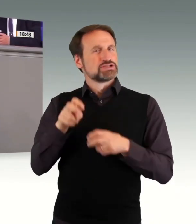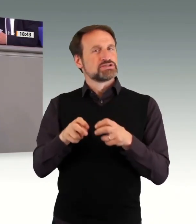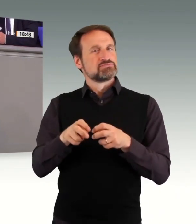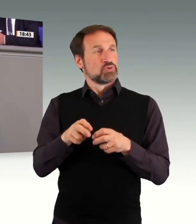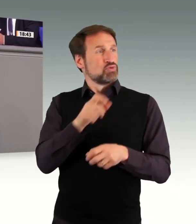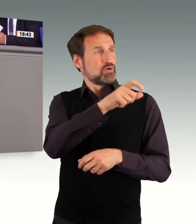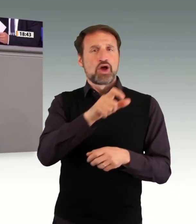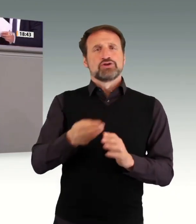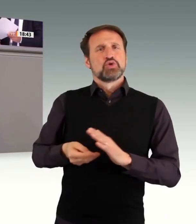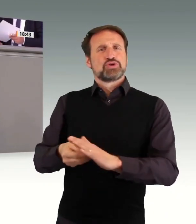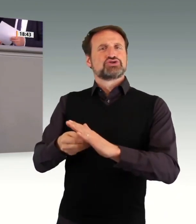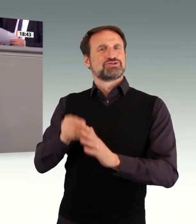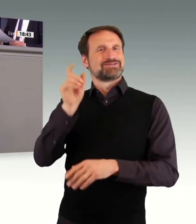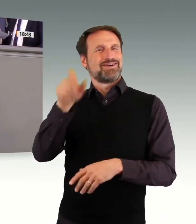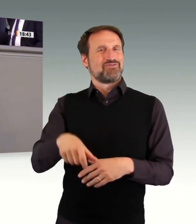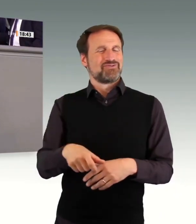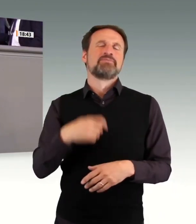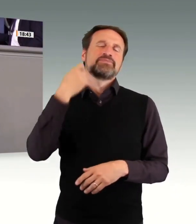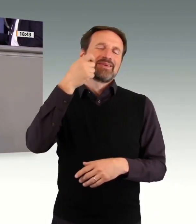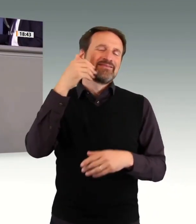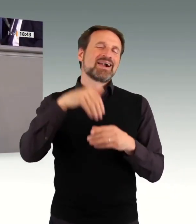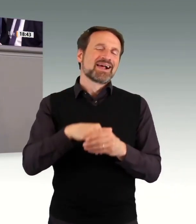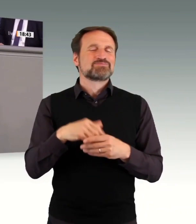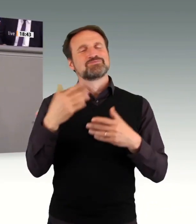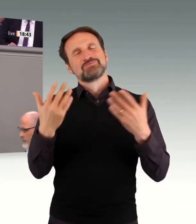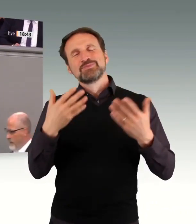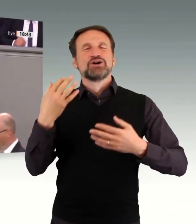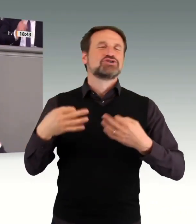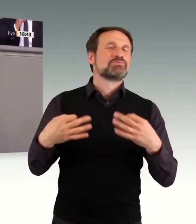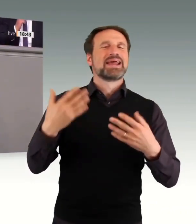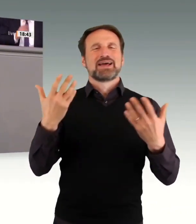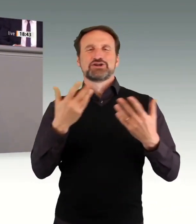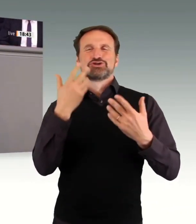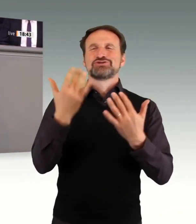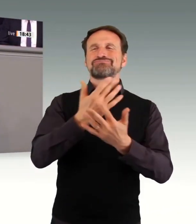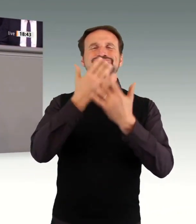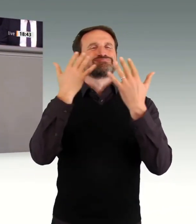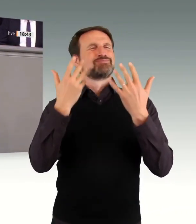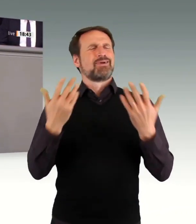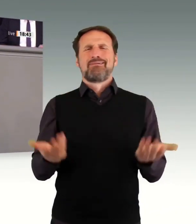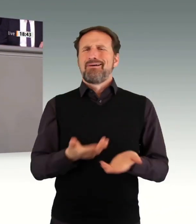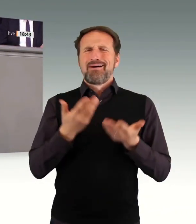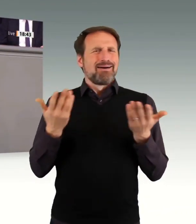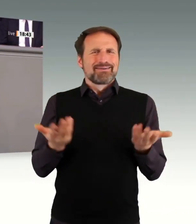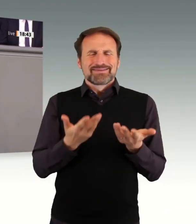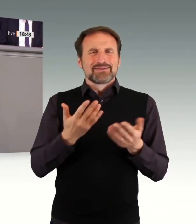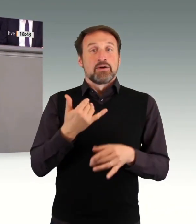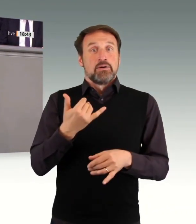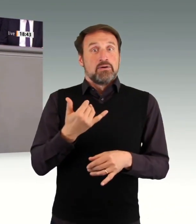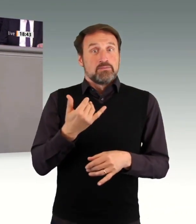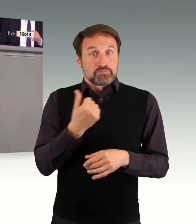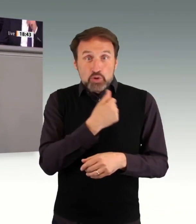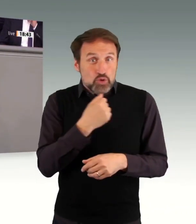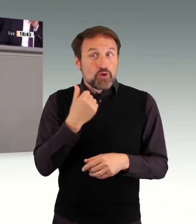Was im Film spielerisch, ja quasi federleicht, erscheint, nämlich die berufliche Inklusion von Menschen